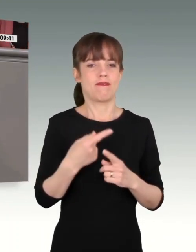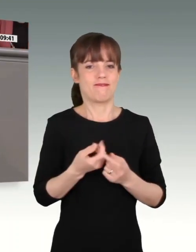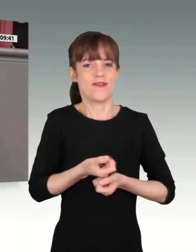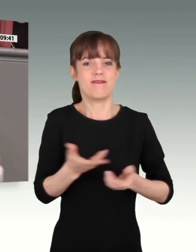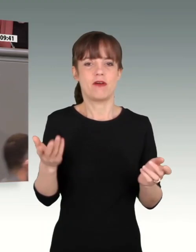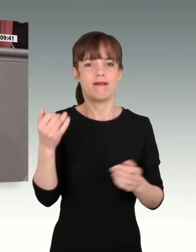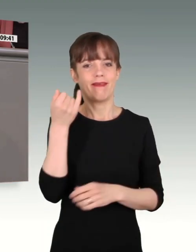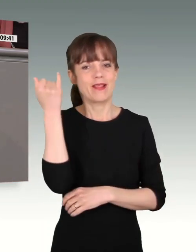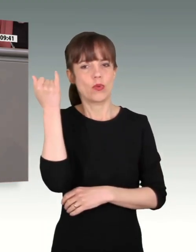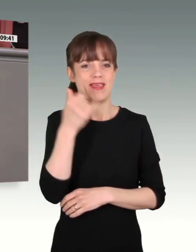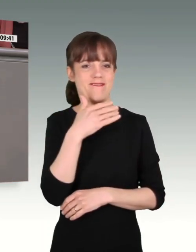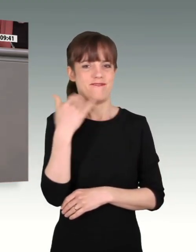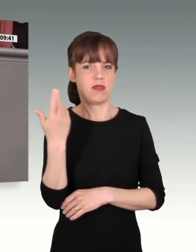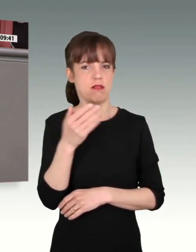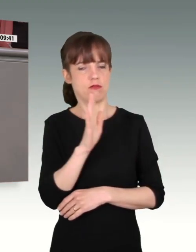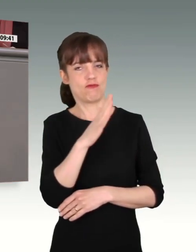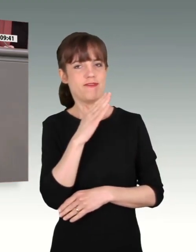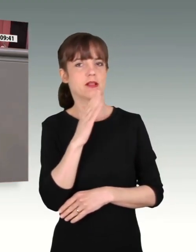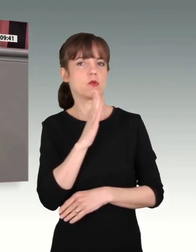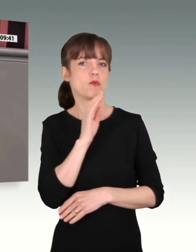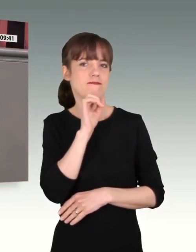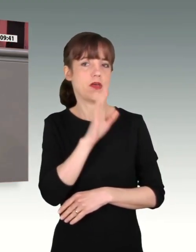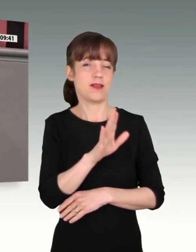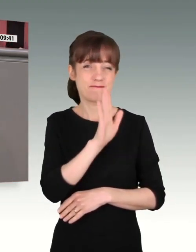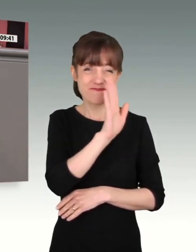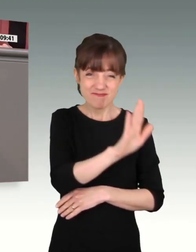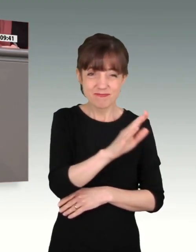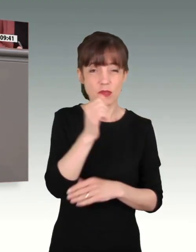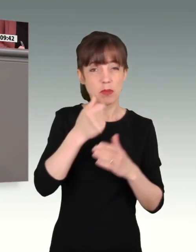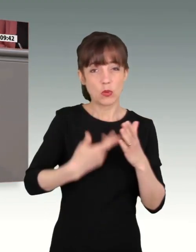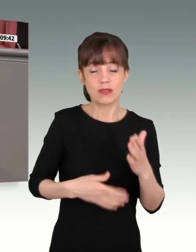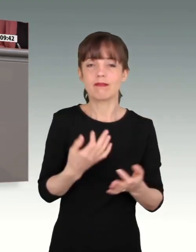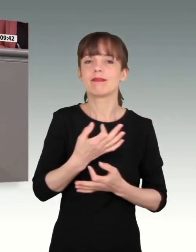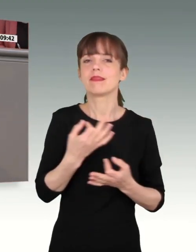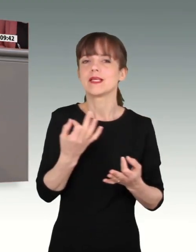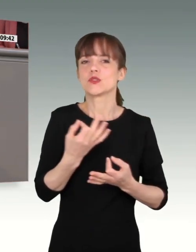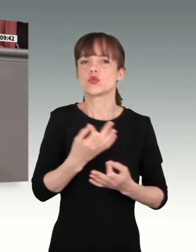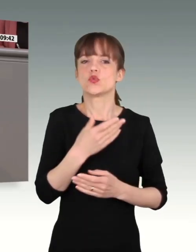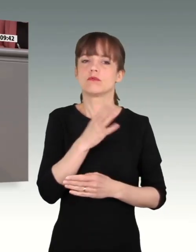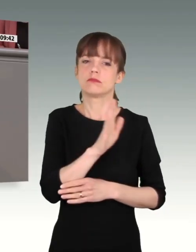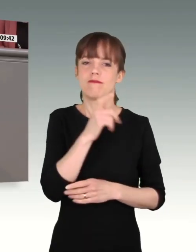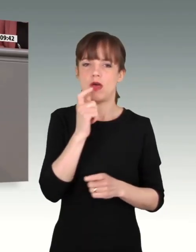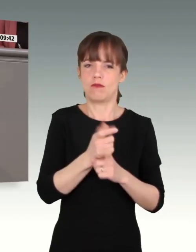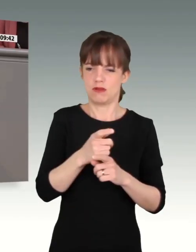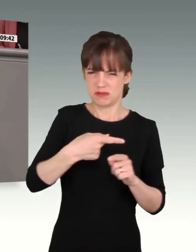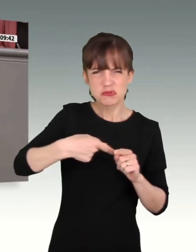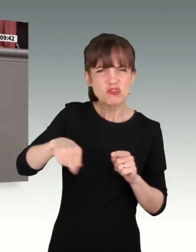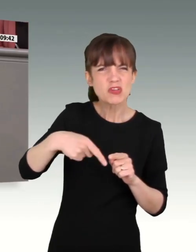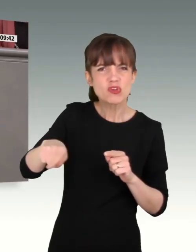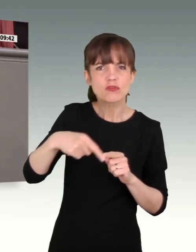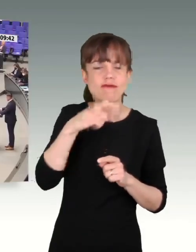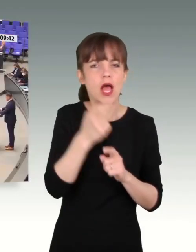Ihre politischen Prioritäten haben nichts mit der Verantwortung für die Soldaten zu tun, die Sie in die Auslandseinsätze schicken, meine Damen und Herren.